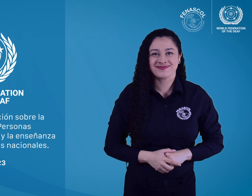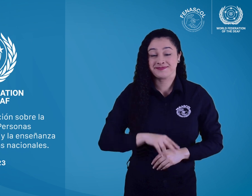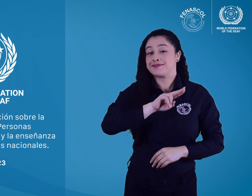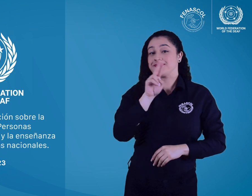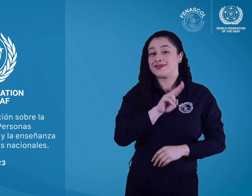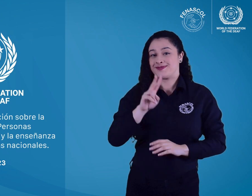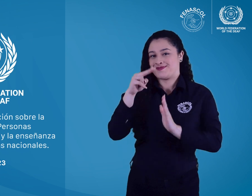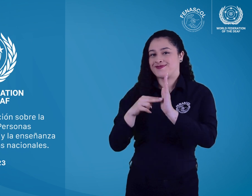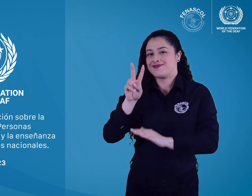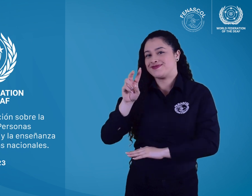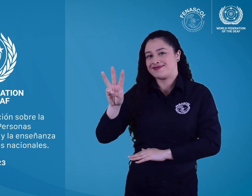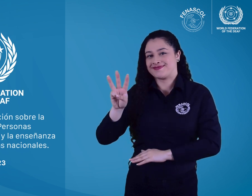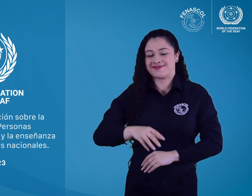Marzo 2023.